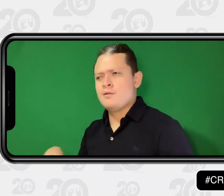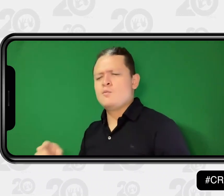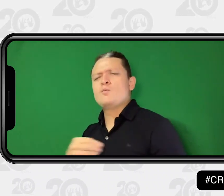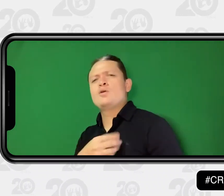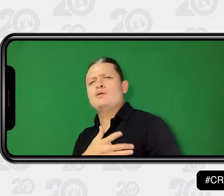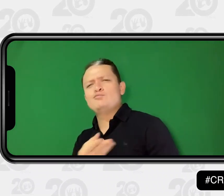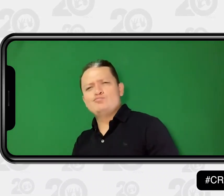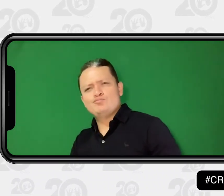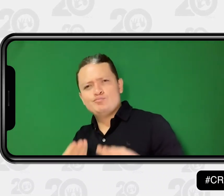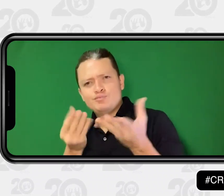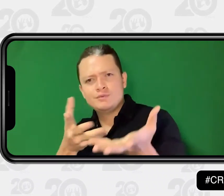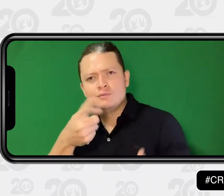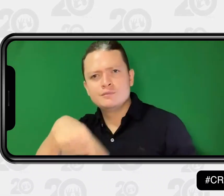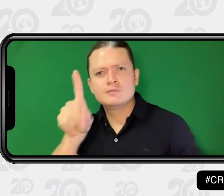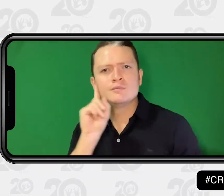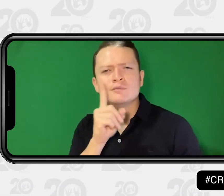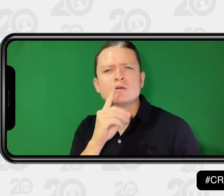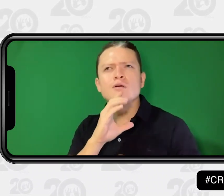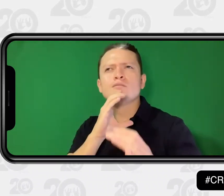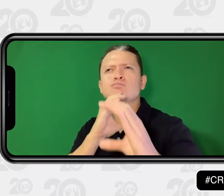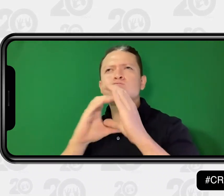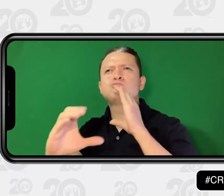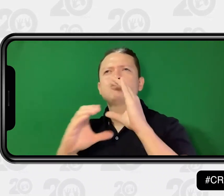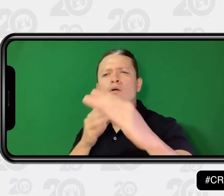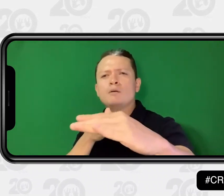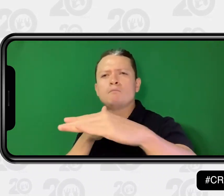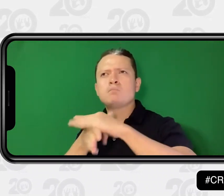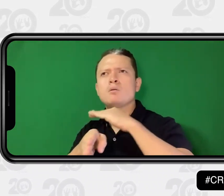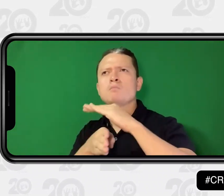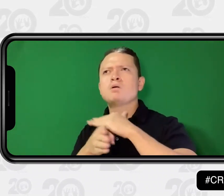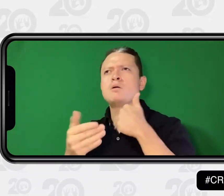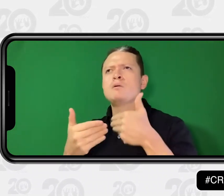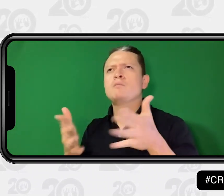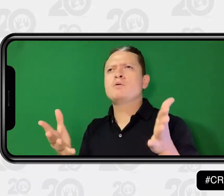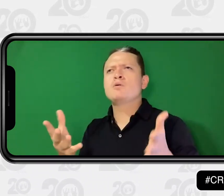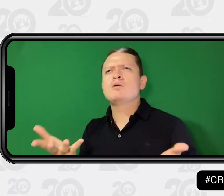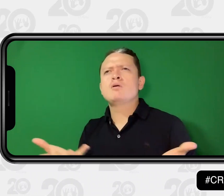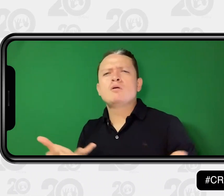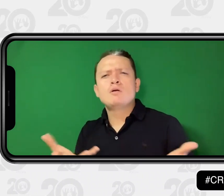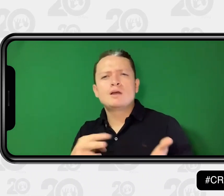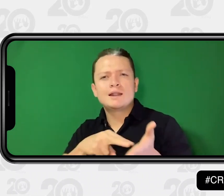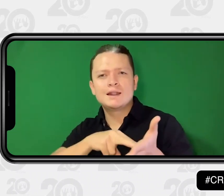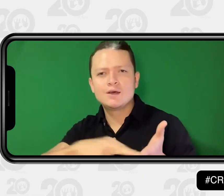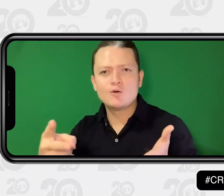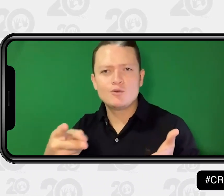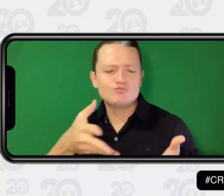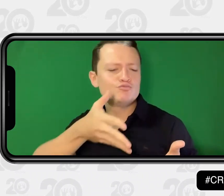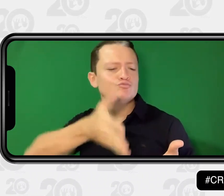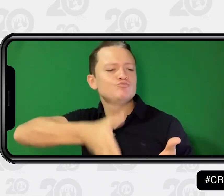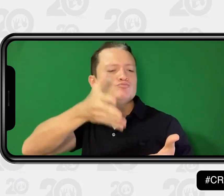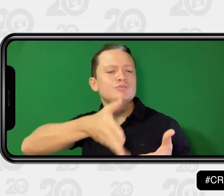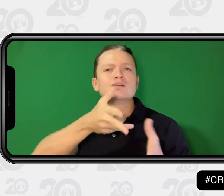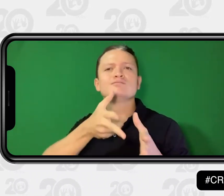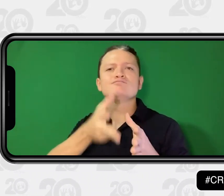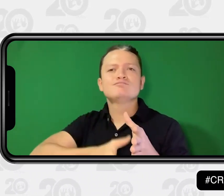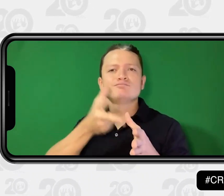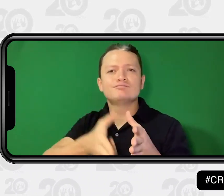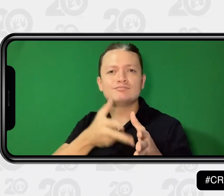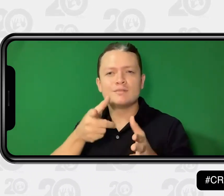Relevo. Ha sido una oportunidad para las personas sordas, para el acceso a la comunicación, y ha sido gracias a la